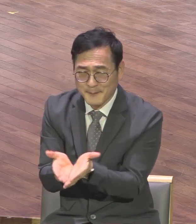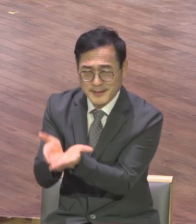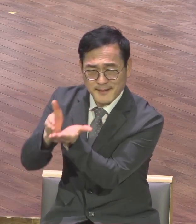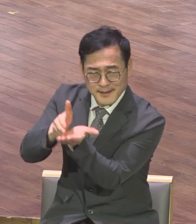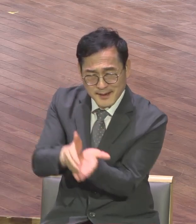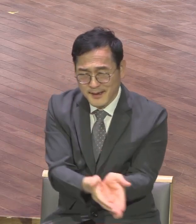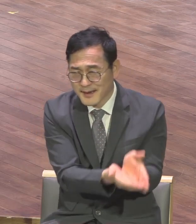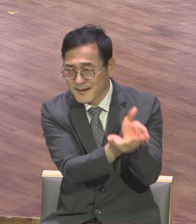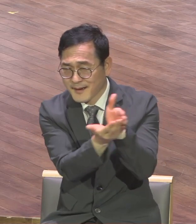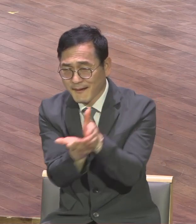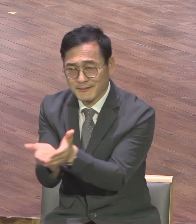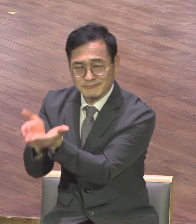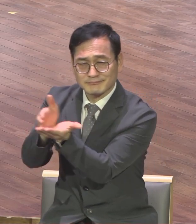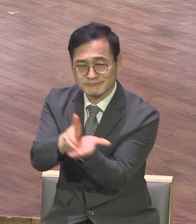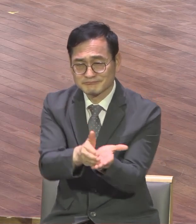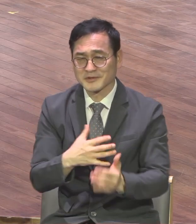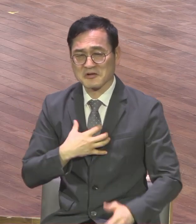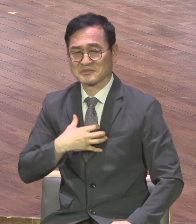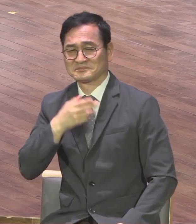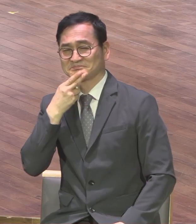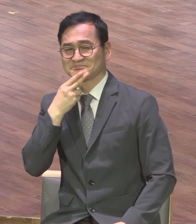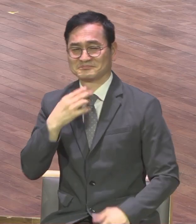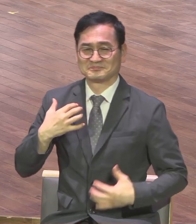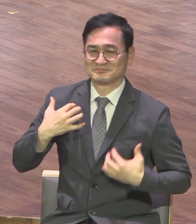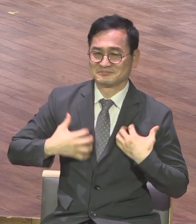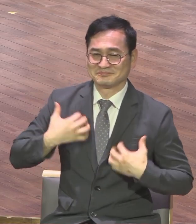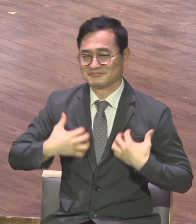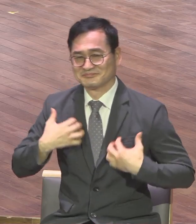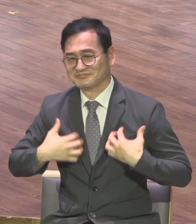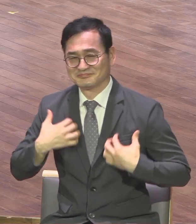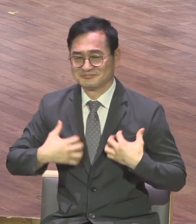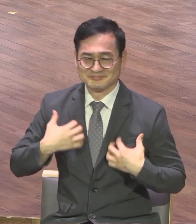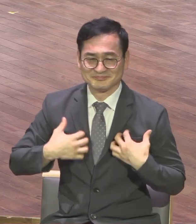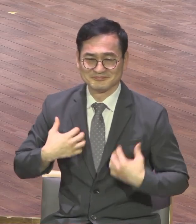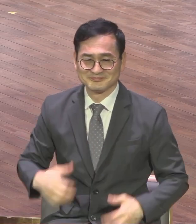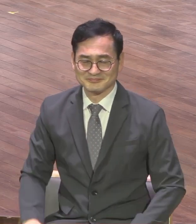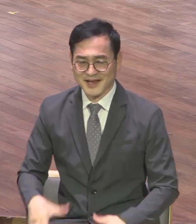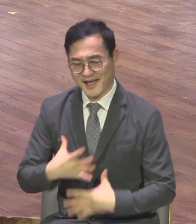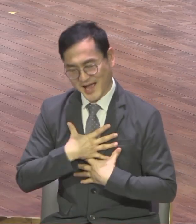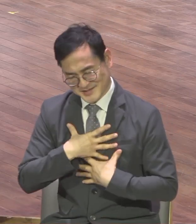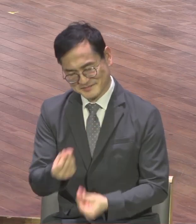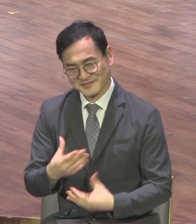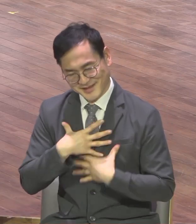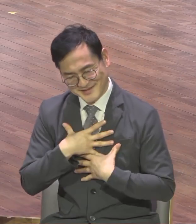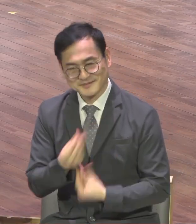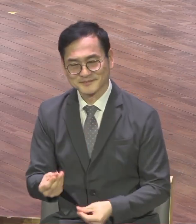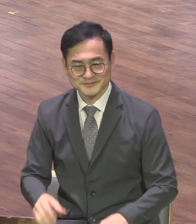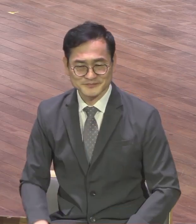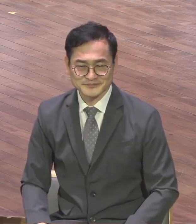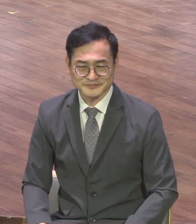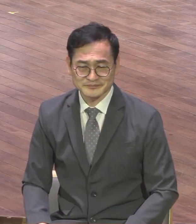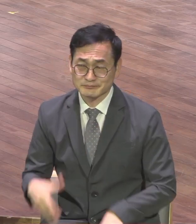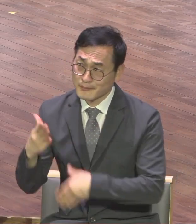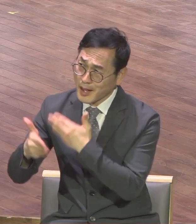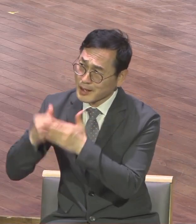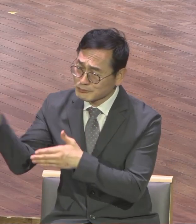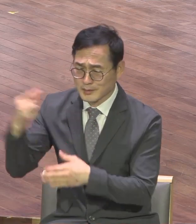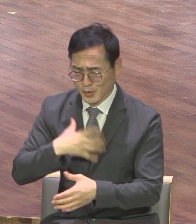신나게 파도를 타는 사람처럼 그때부터 풍랑을 즐겼습니다 하나님이 다